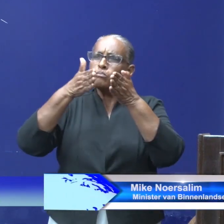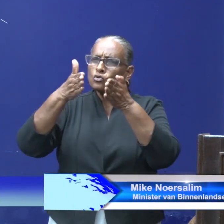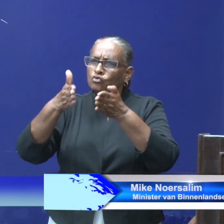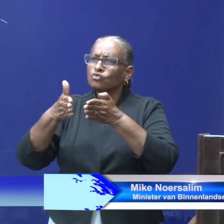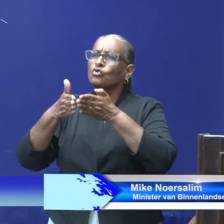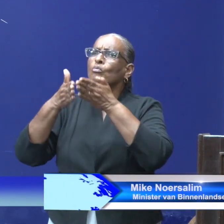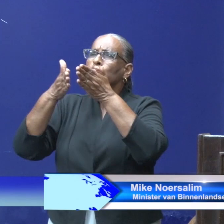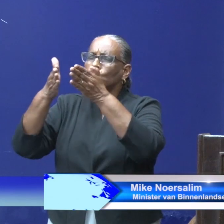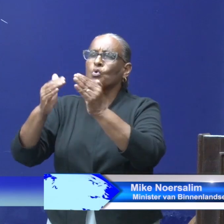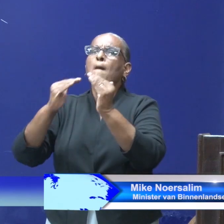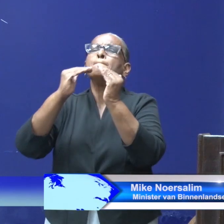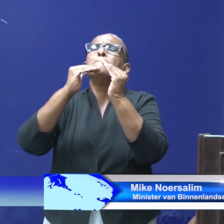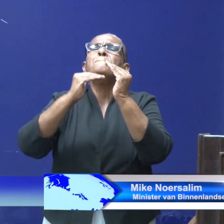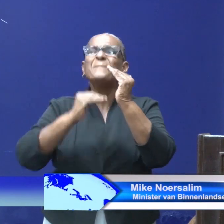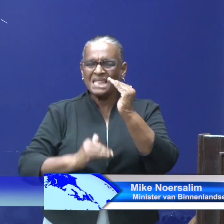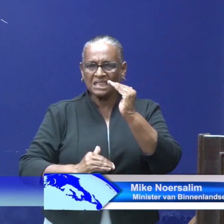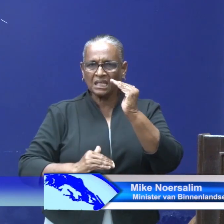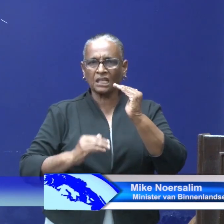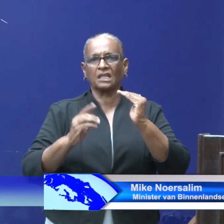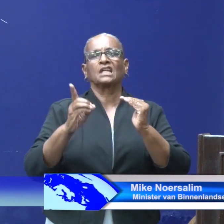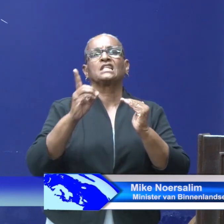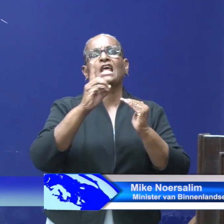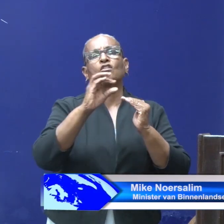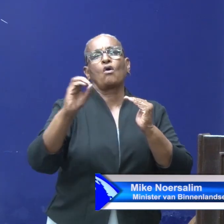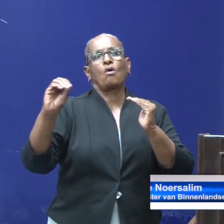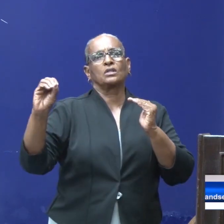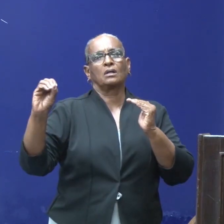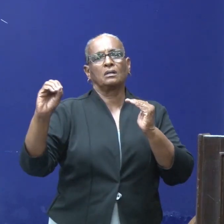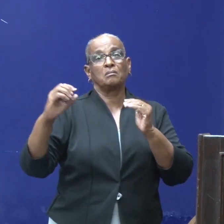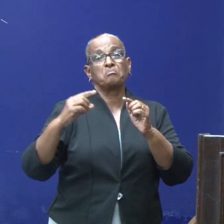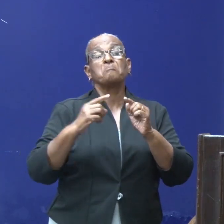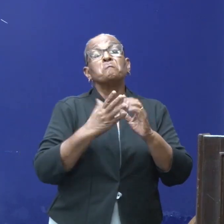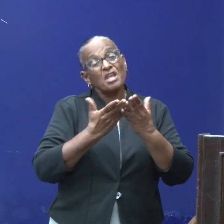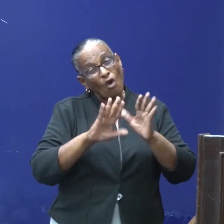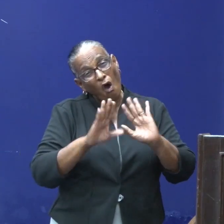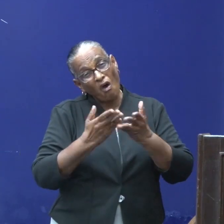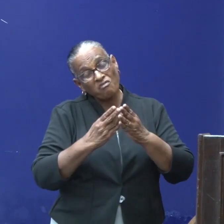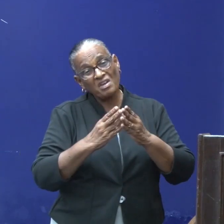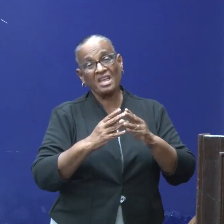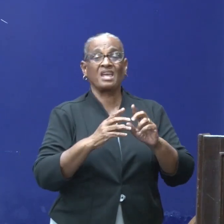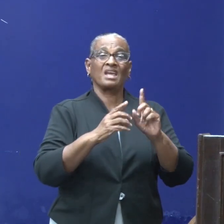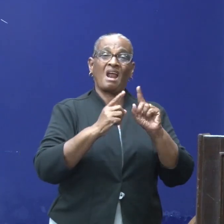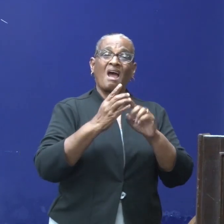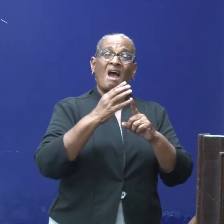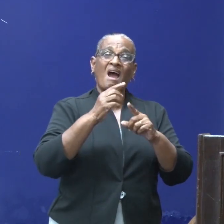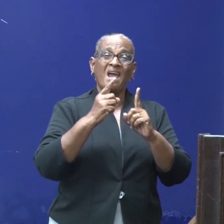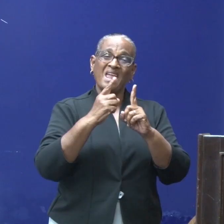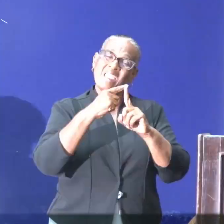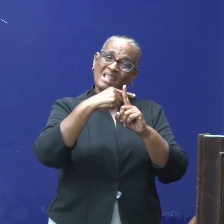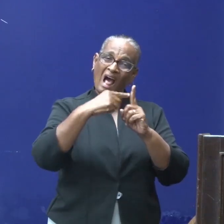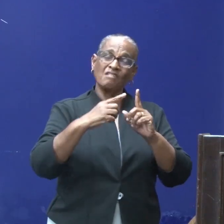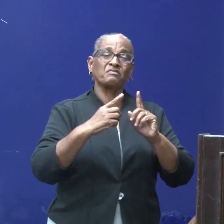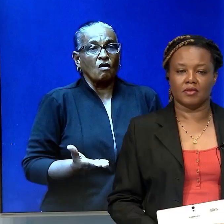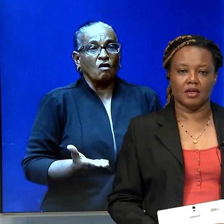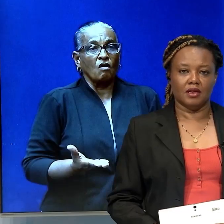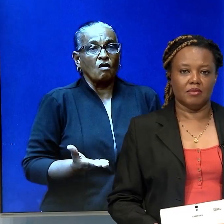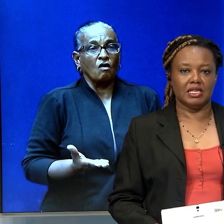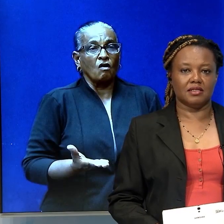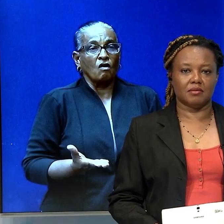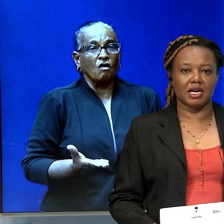ook onder de honderd. Met voldoende afstand van minimaal anderhalve meter van elkaar.